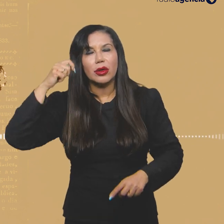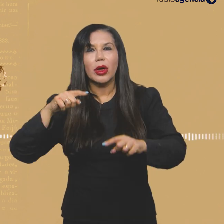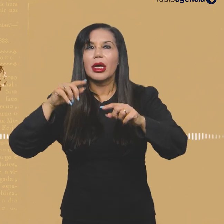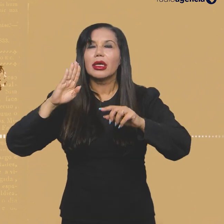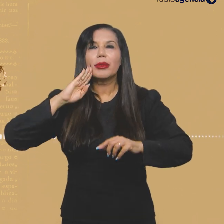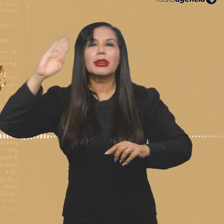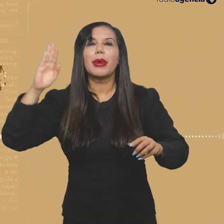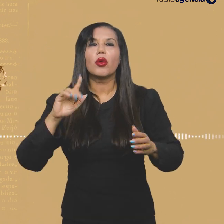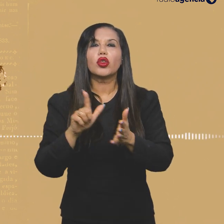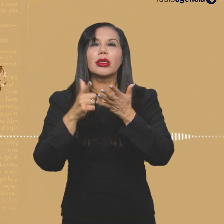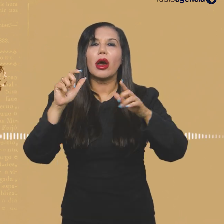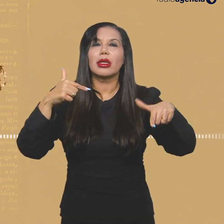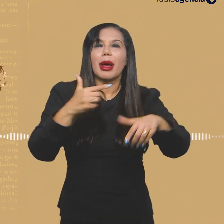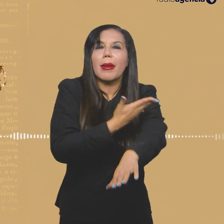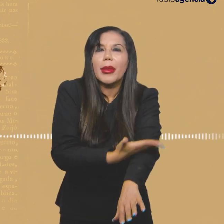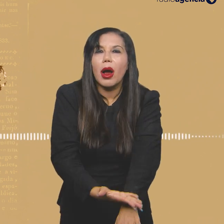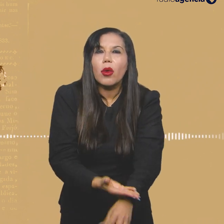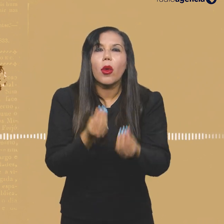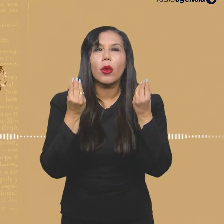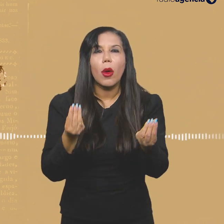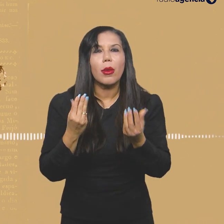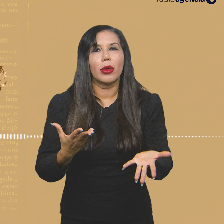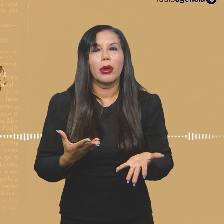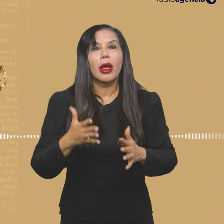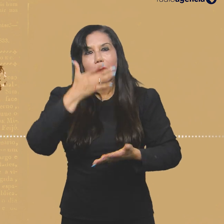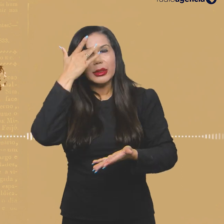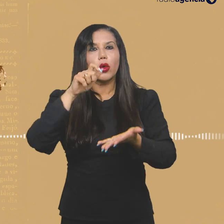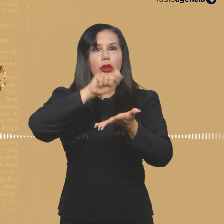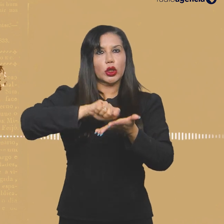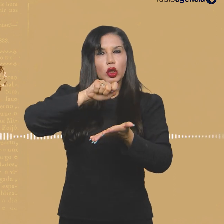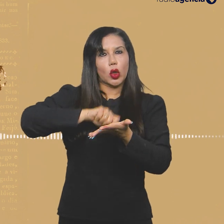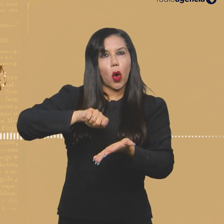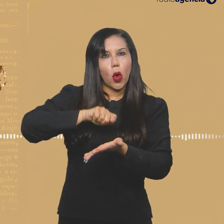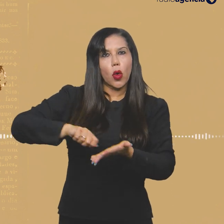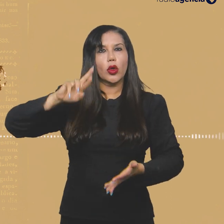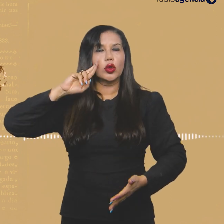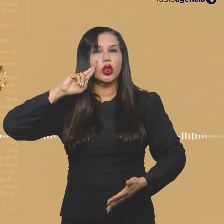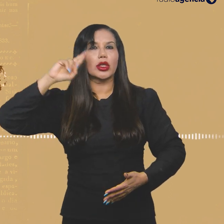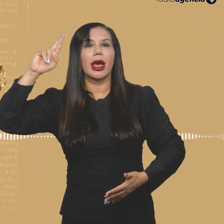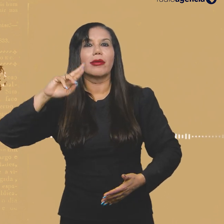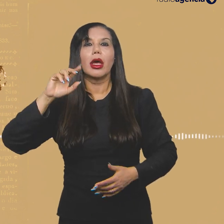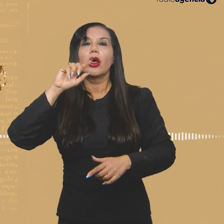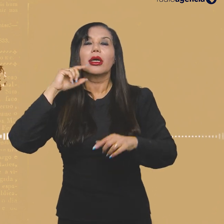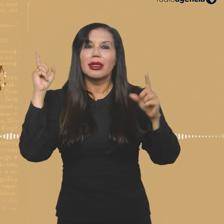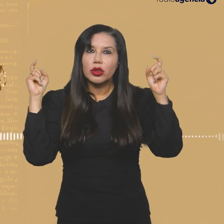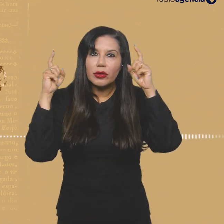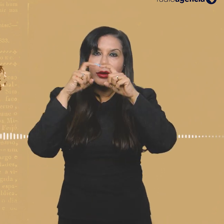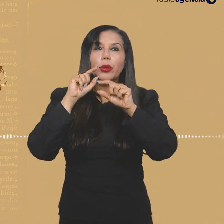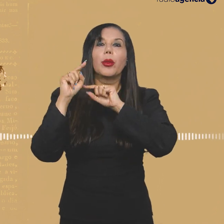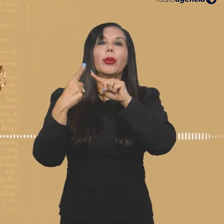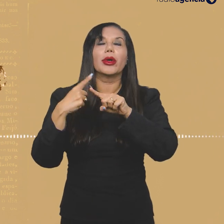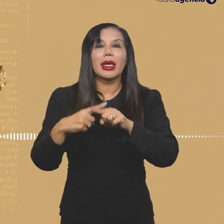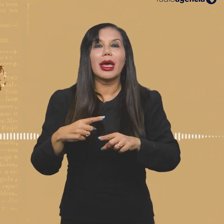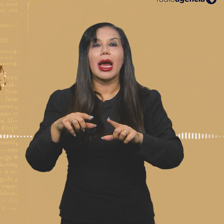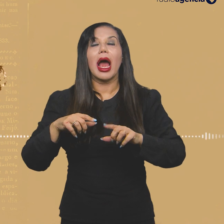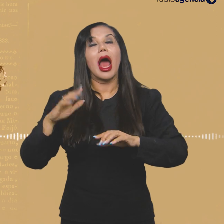sejam majoritariamente brancas, né. Para além do jornalista em si, os editores, os chefes, né, a sabe que há toda uma dificuldade nisso